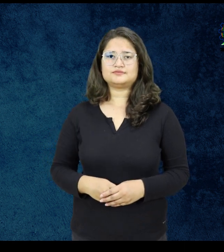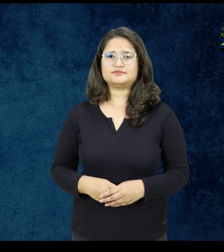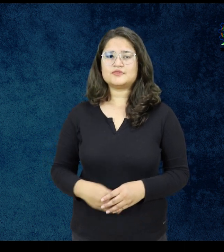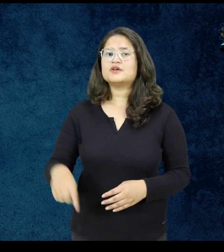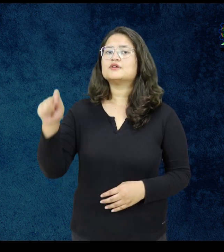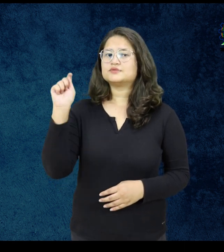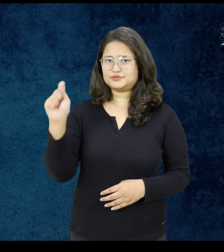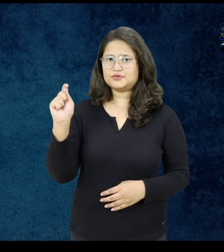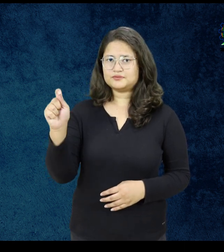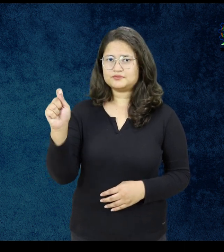काम